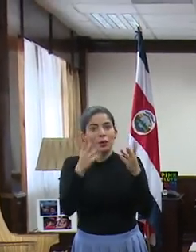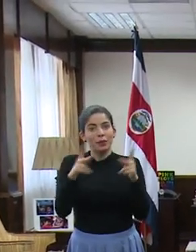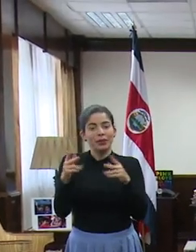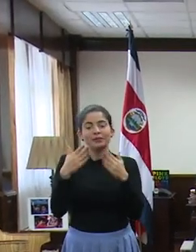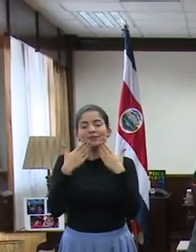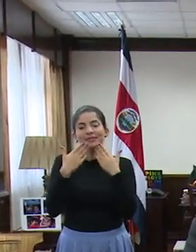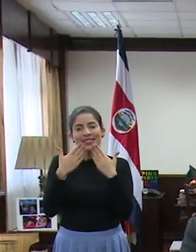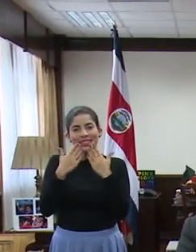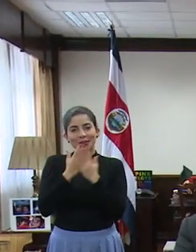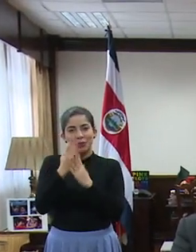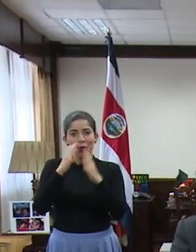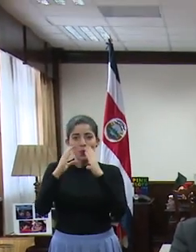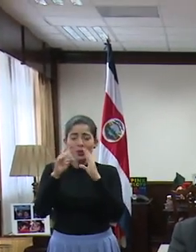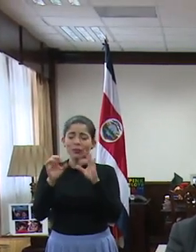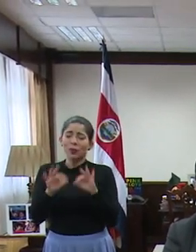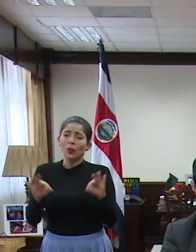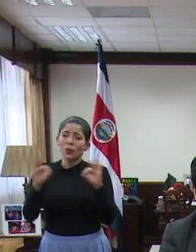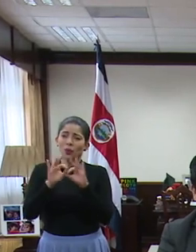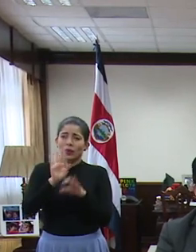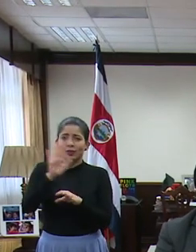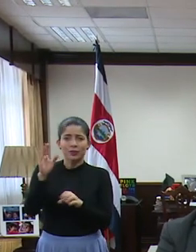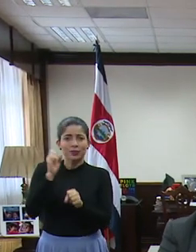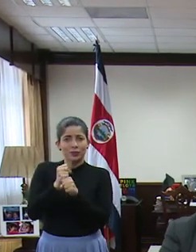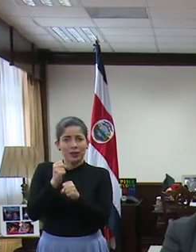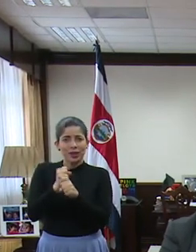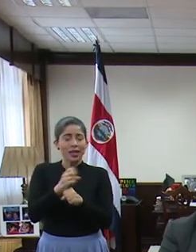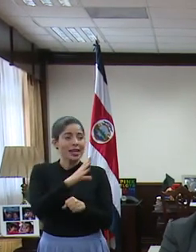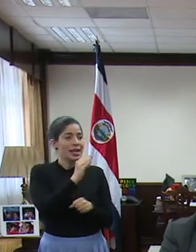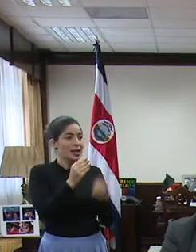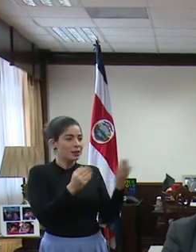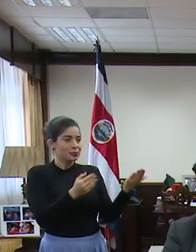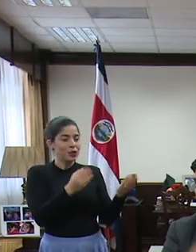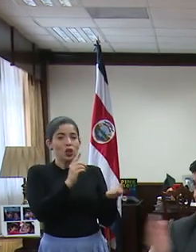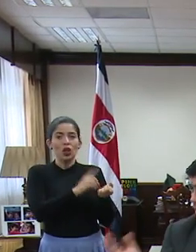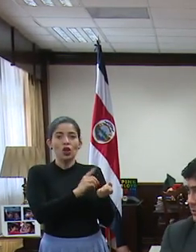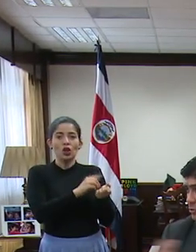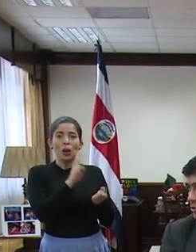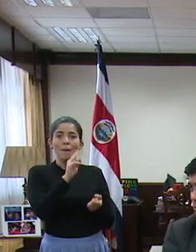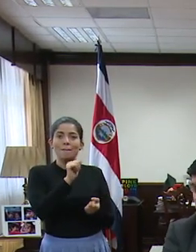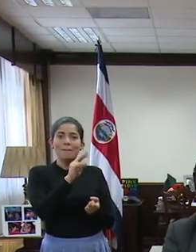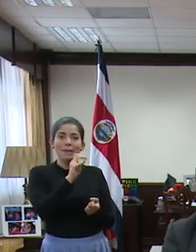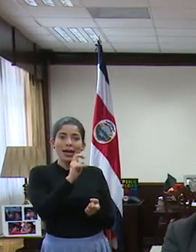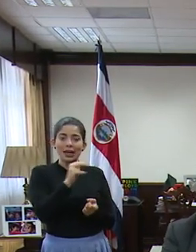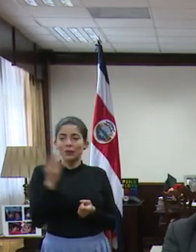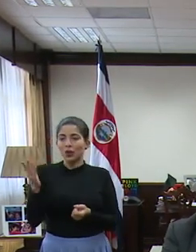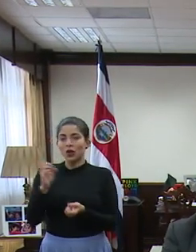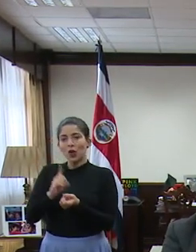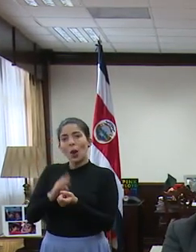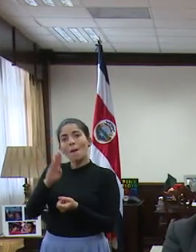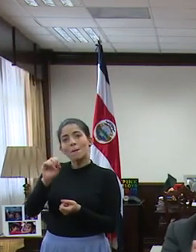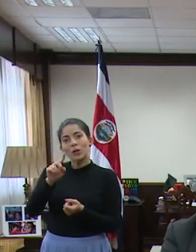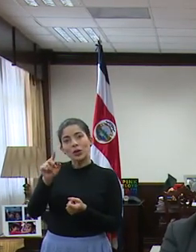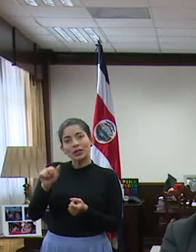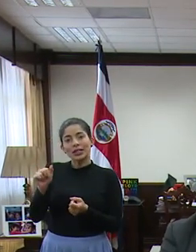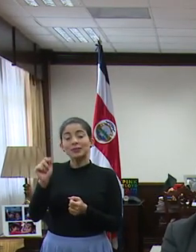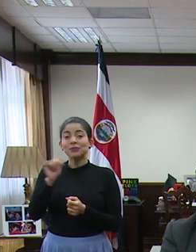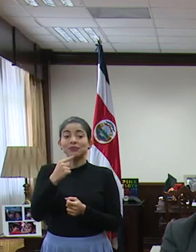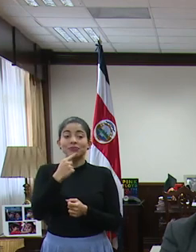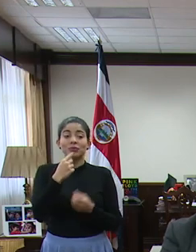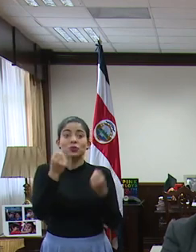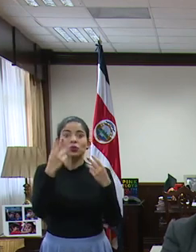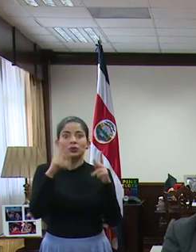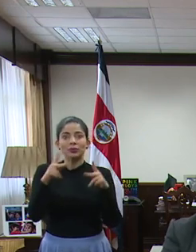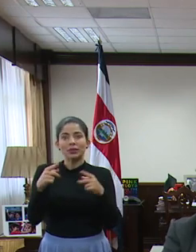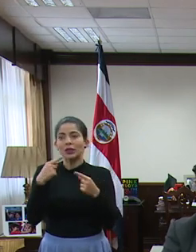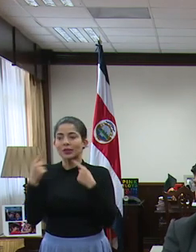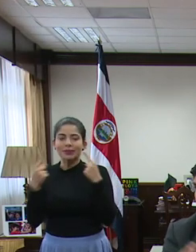a los medios de comunicación es muy importante la labor que hacen. Y a ustedes, al doctor Marín, al doctor Bosa, también decirles que muchas personas les